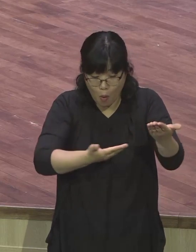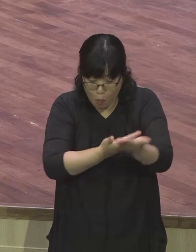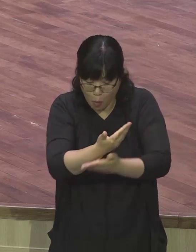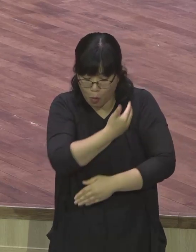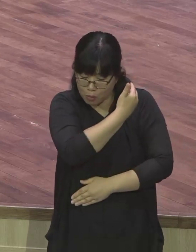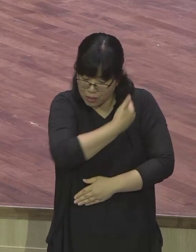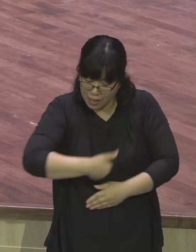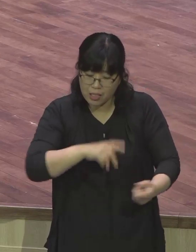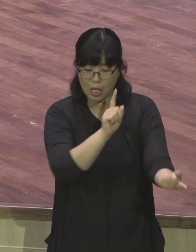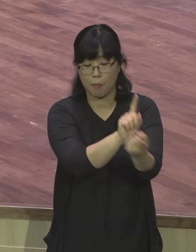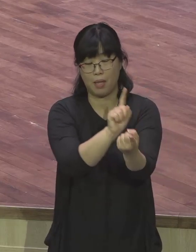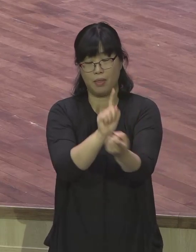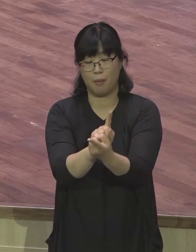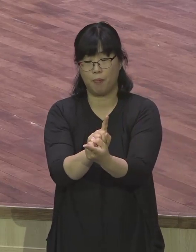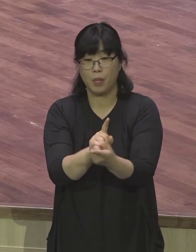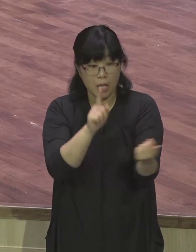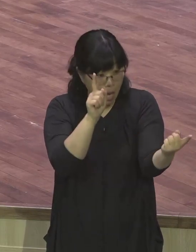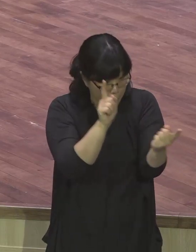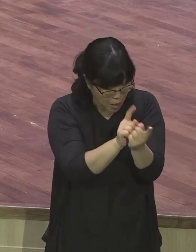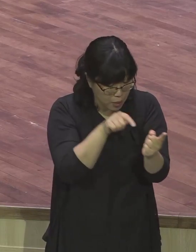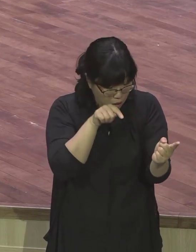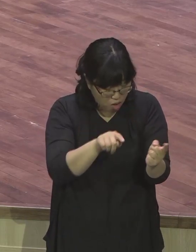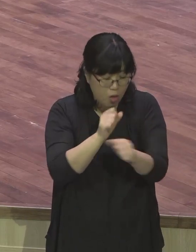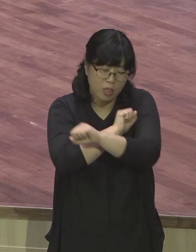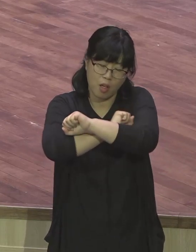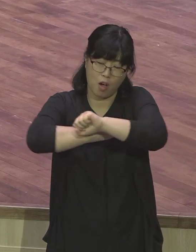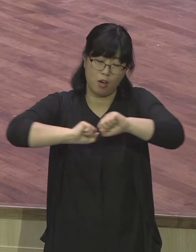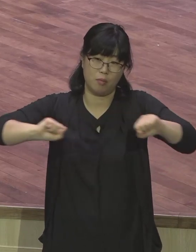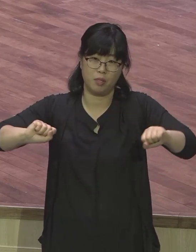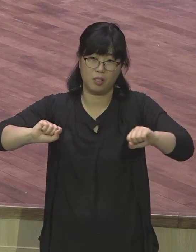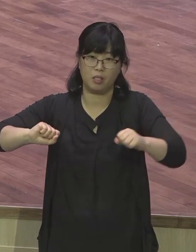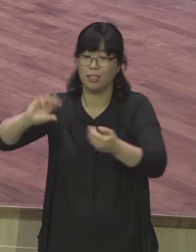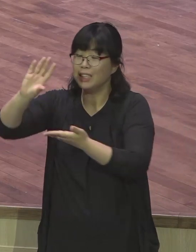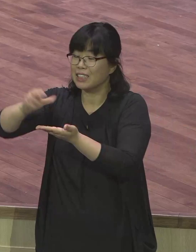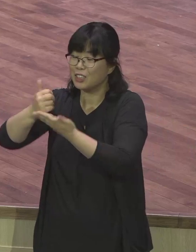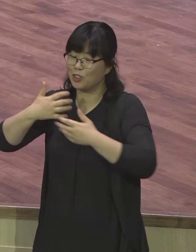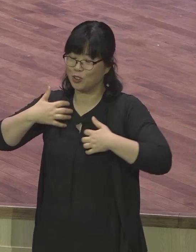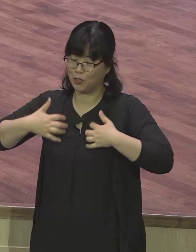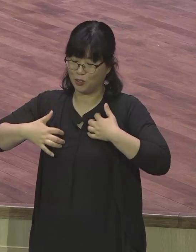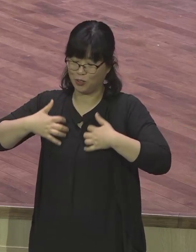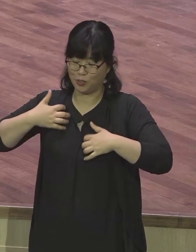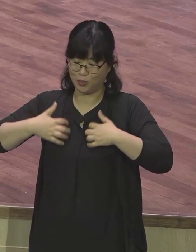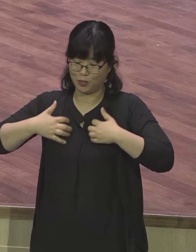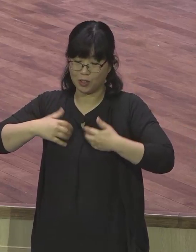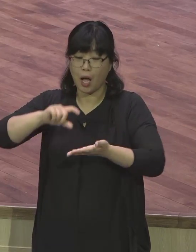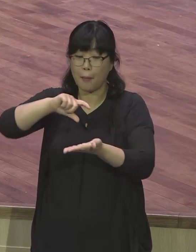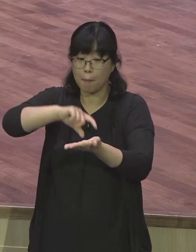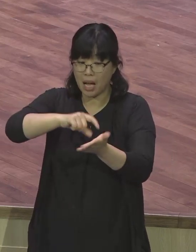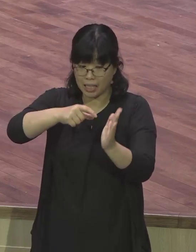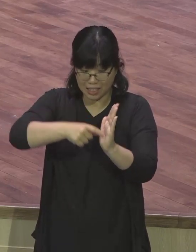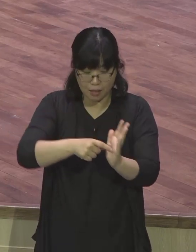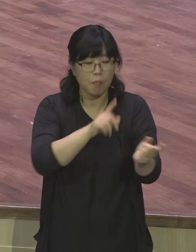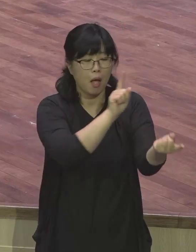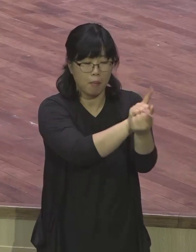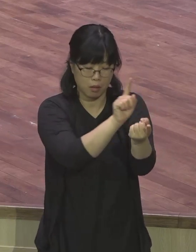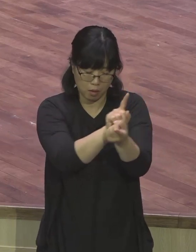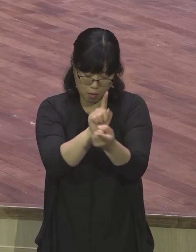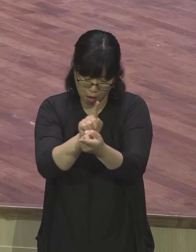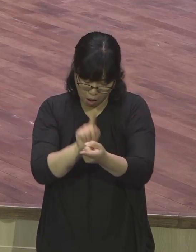만남인 것입니다 이것을 그리스도를 누리는 만큼 하나님께서는 만남의 축복으로 응답으로 주시는